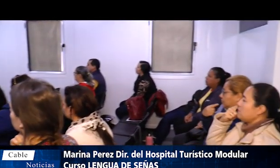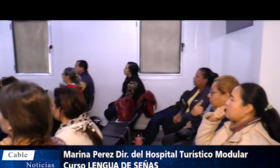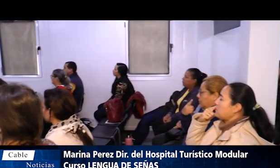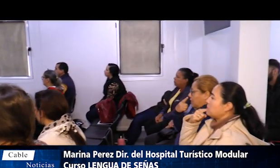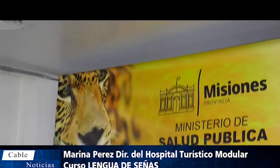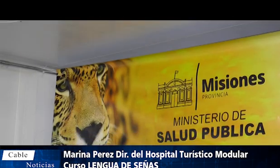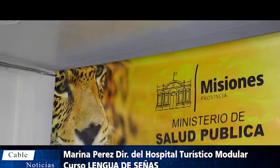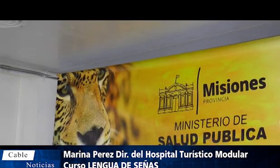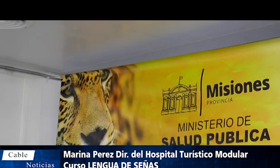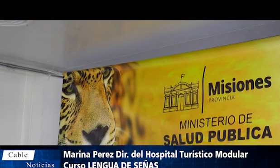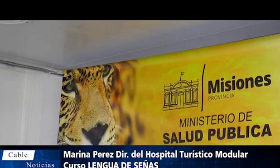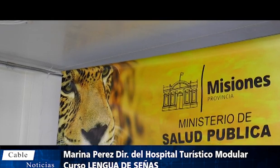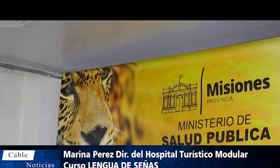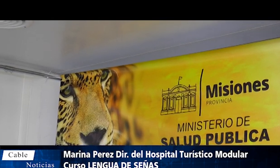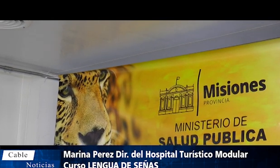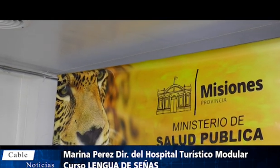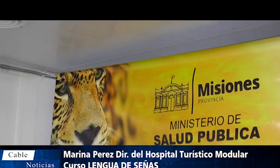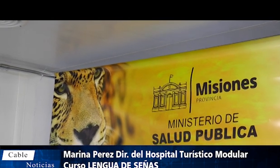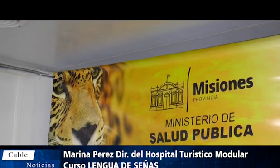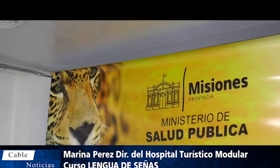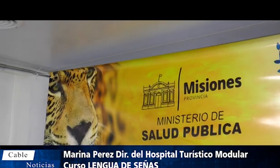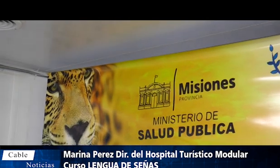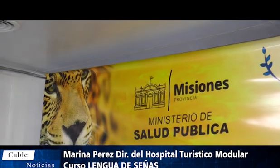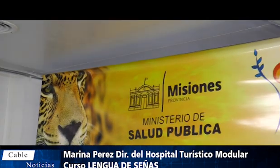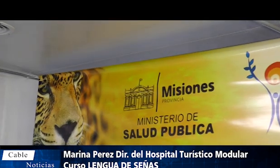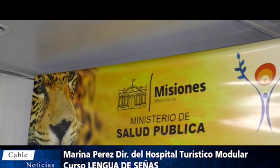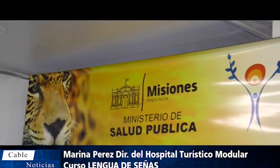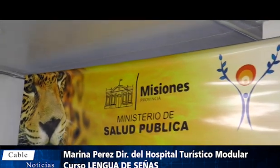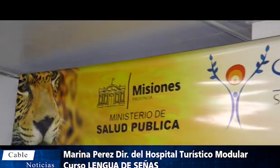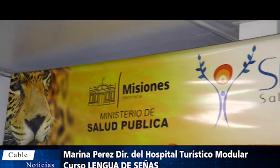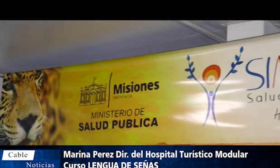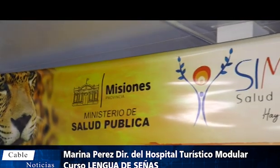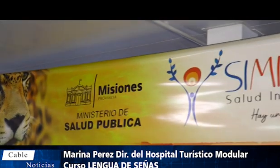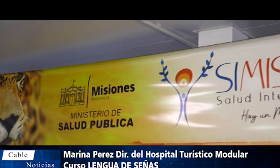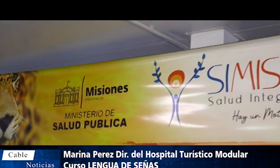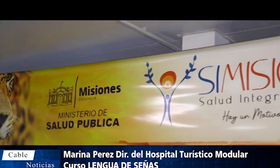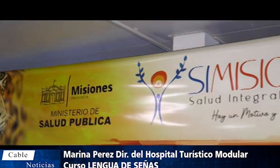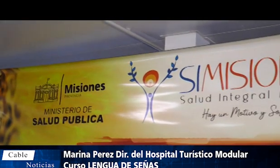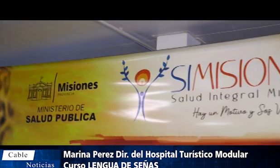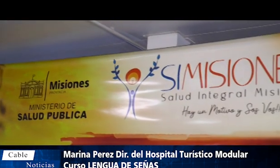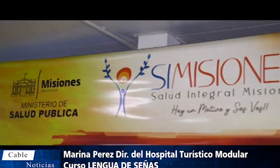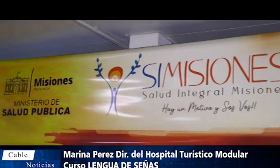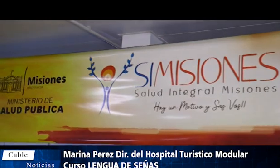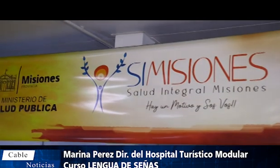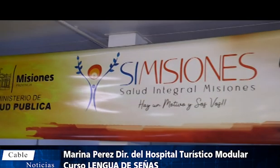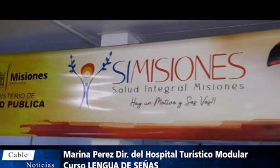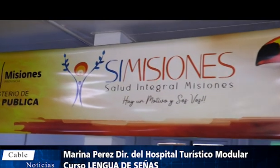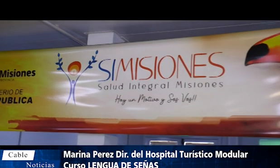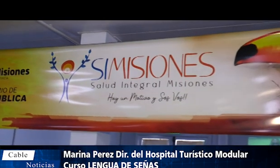clima de aprendizaje y también la exigencia. Estábamos viendo, el profesor te señala y uno tiene que saber,